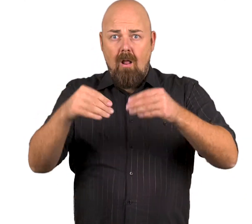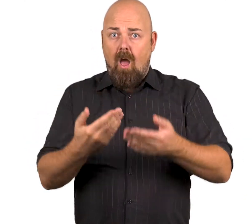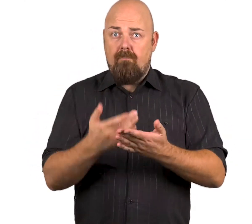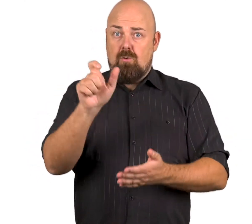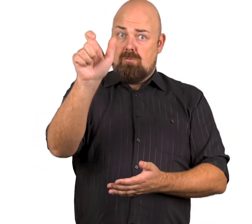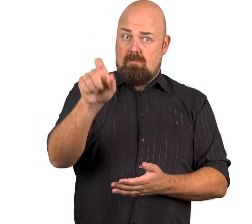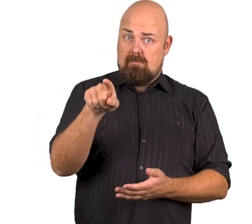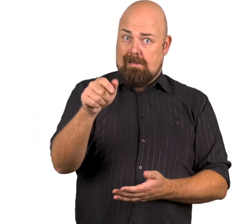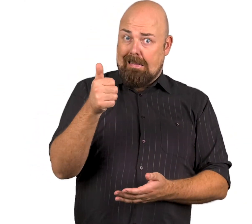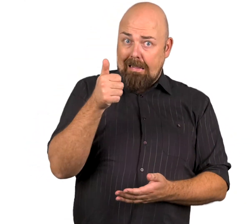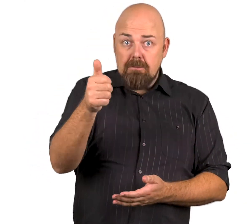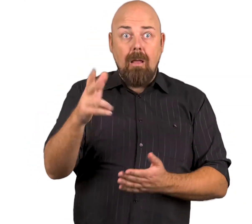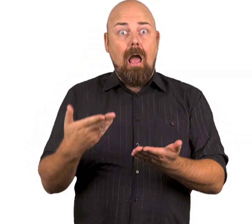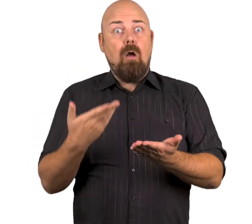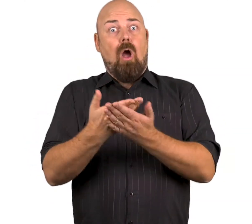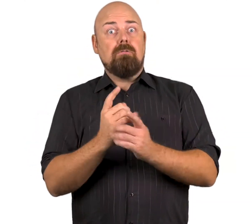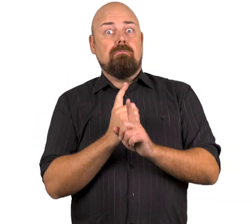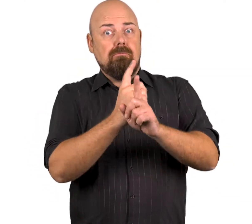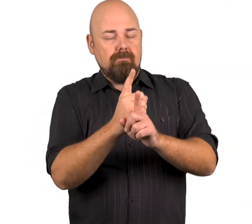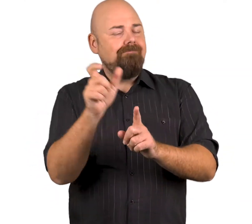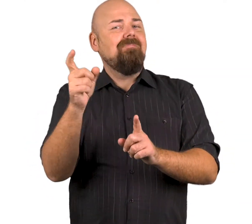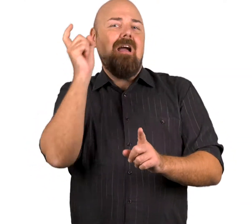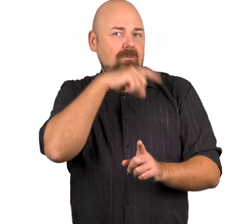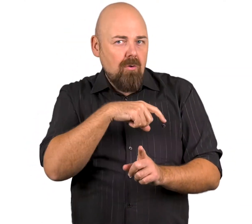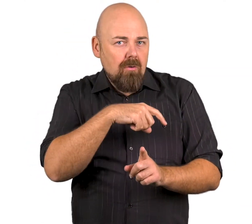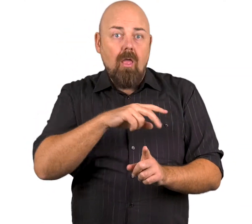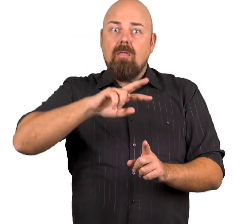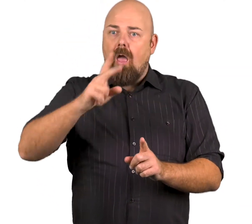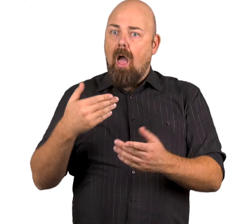Vaaliavustaja ei saa kuitenkaan olla ehdokas tai ehdokkaan läheinen.